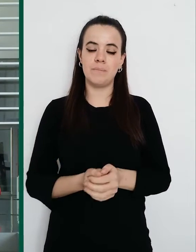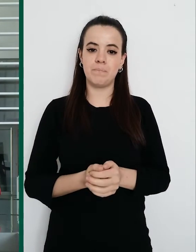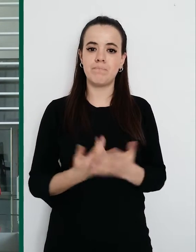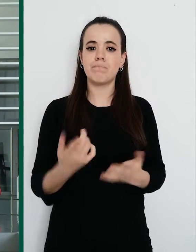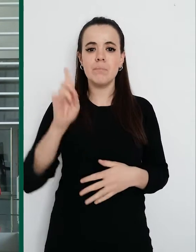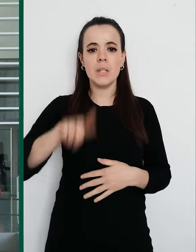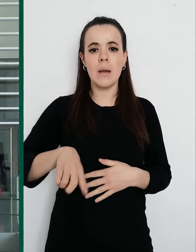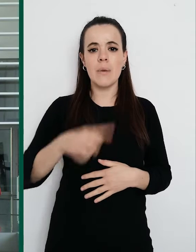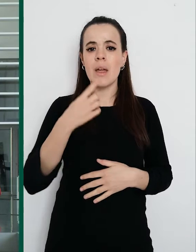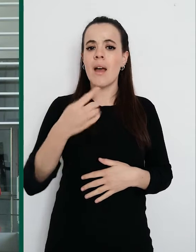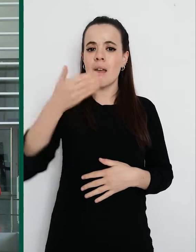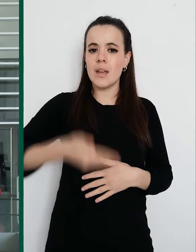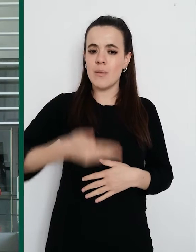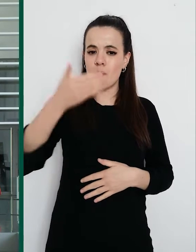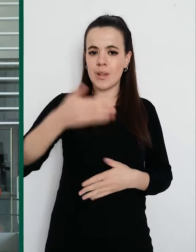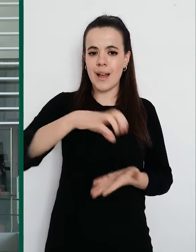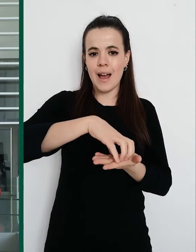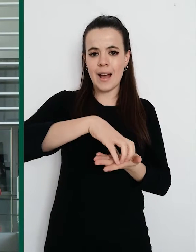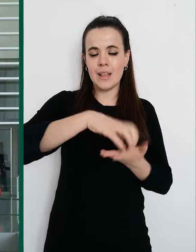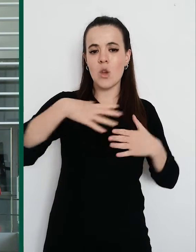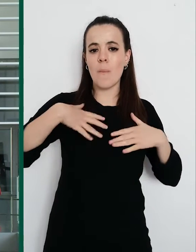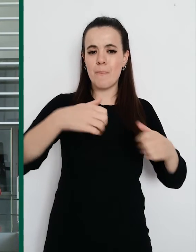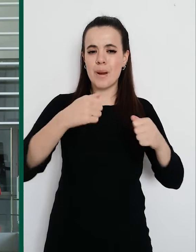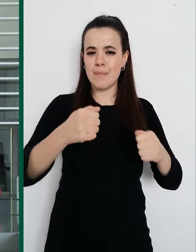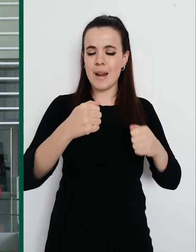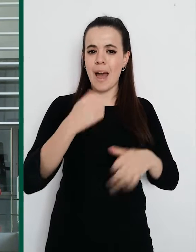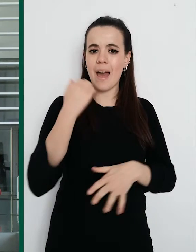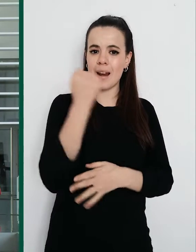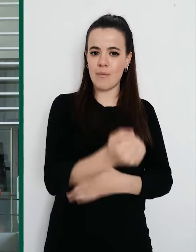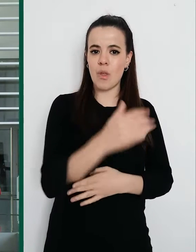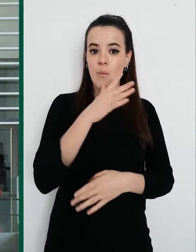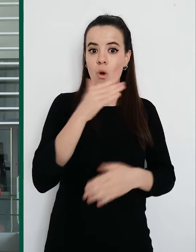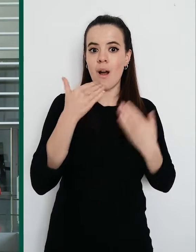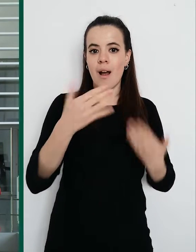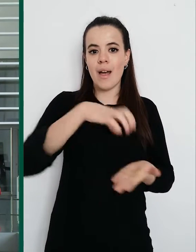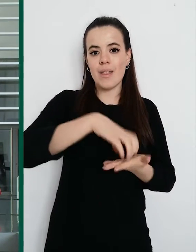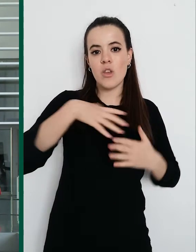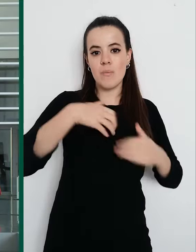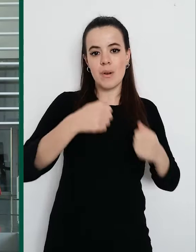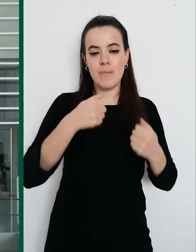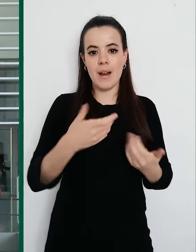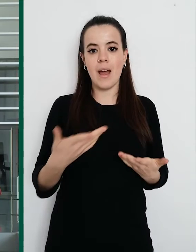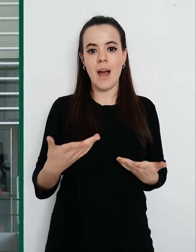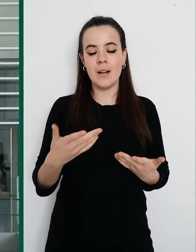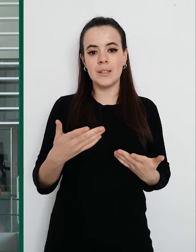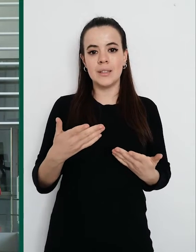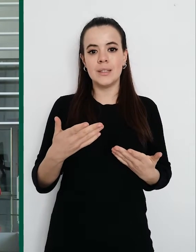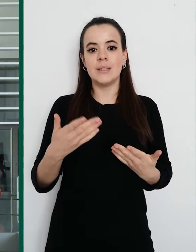ha dado el respiro en esta plaga tan tremenda del virus. Ha permitido poder no